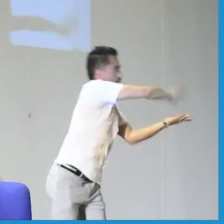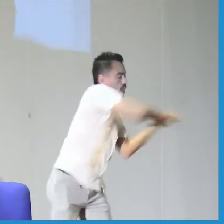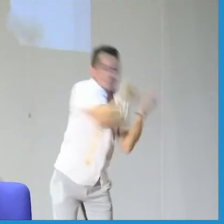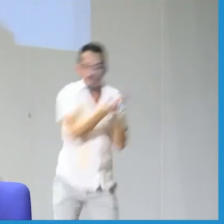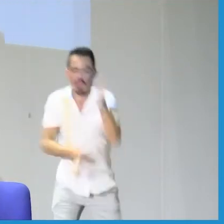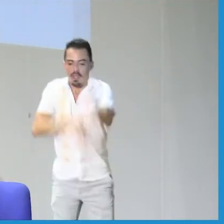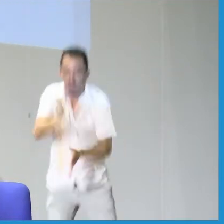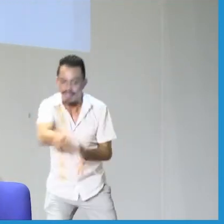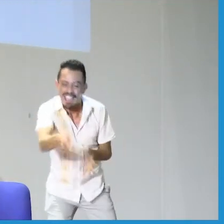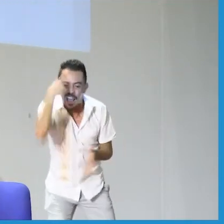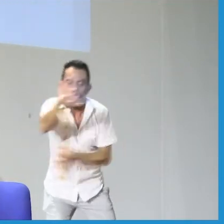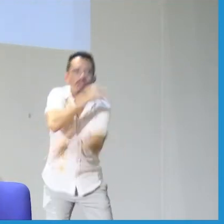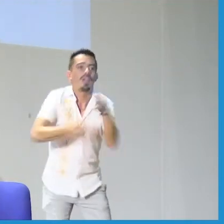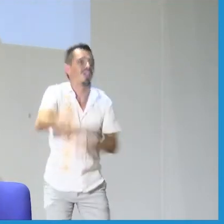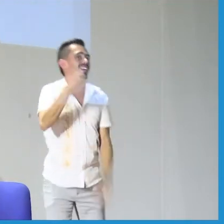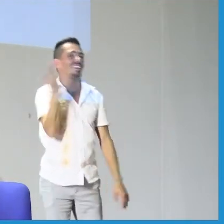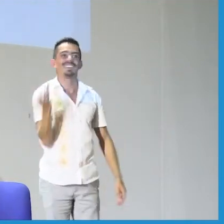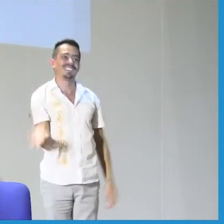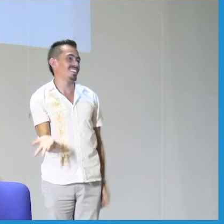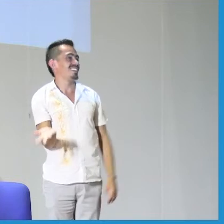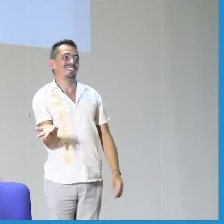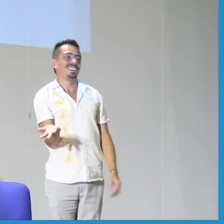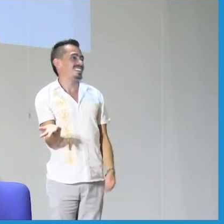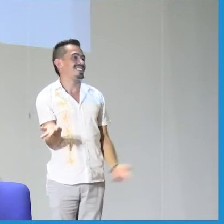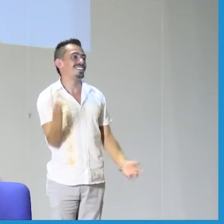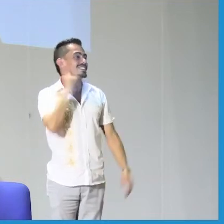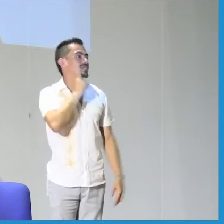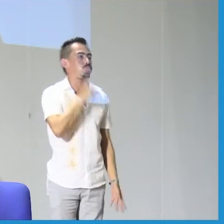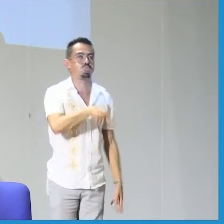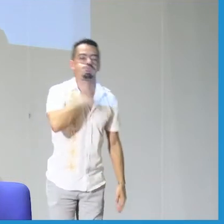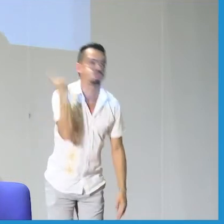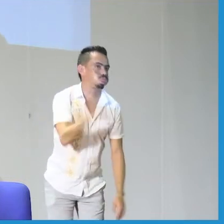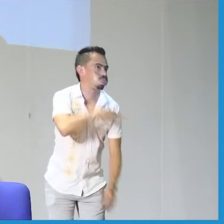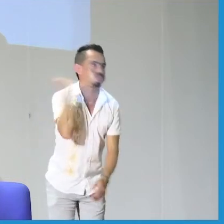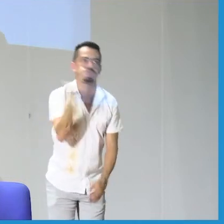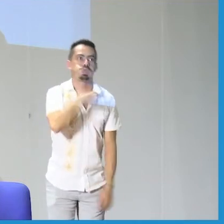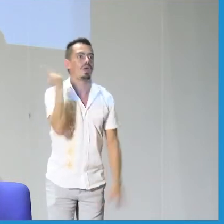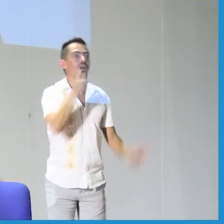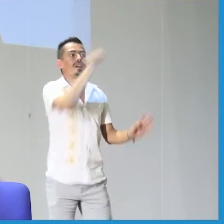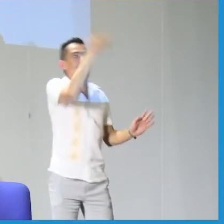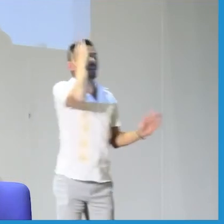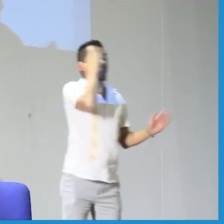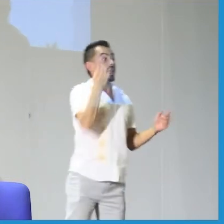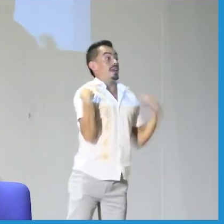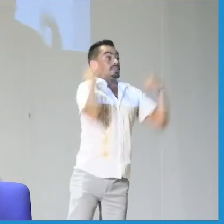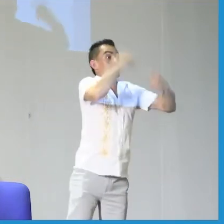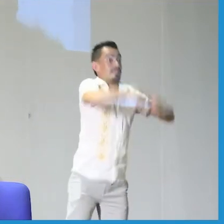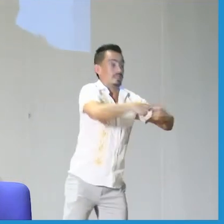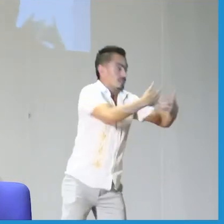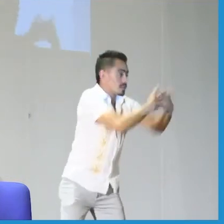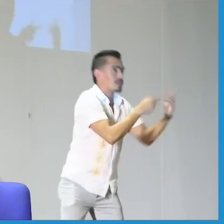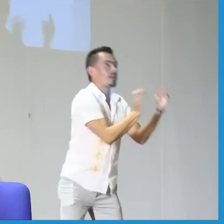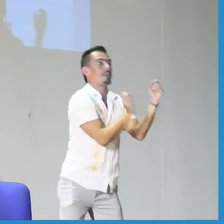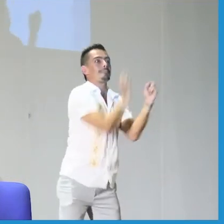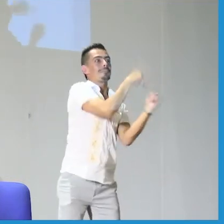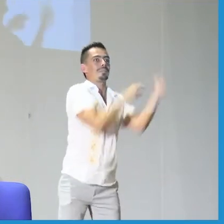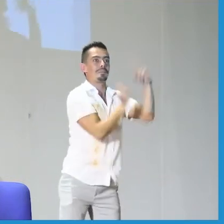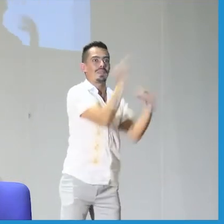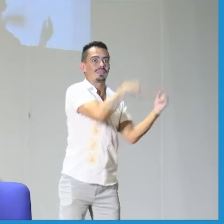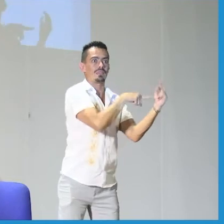vean en ese video y empiecen a identificarse a ellos mismos sin tener que mediar a través de un intérprete o a través del